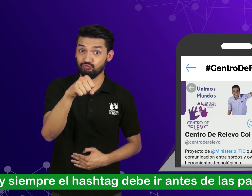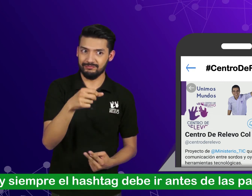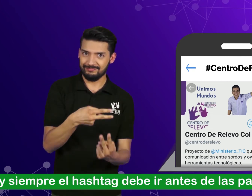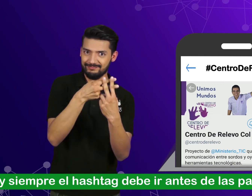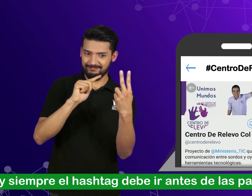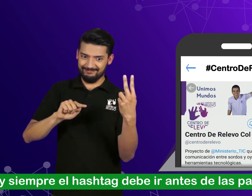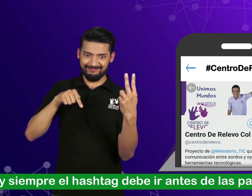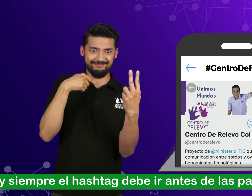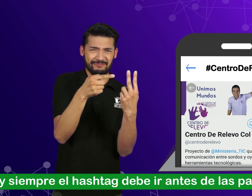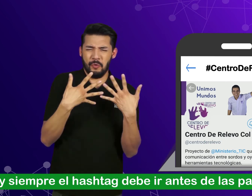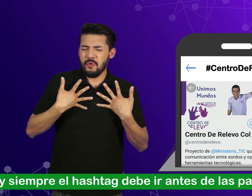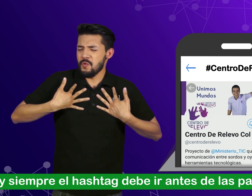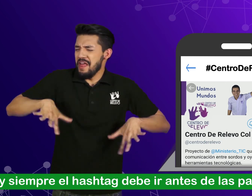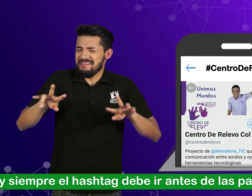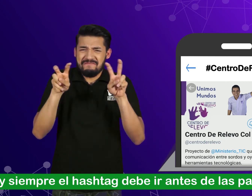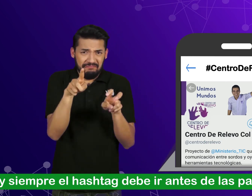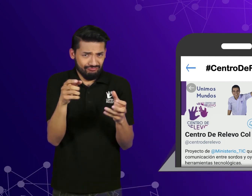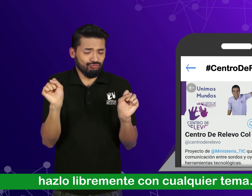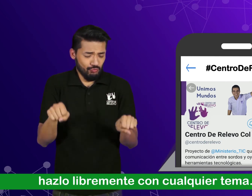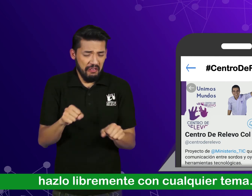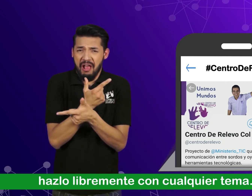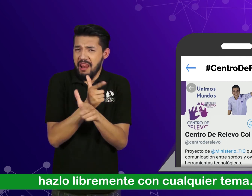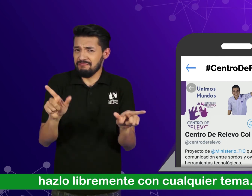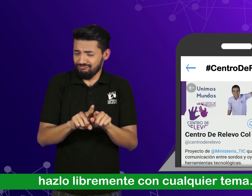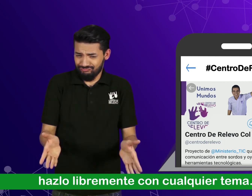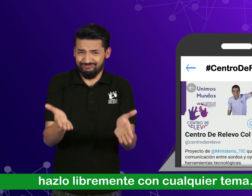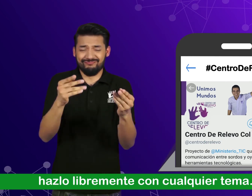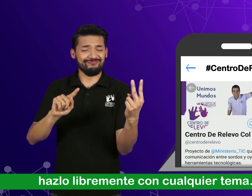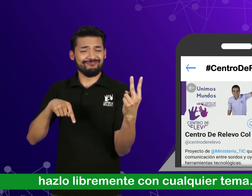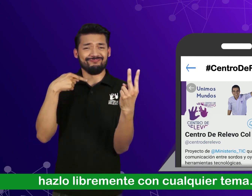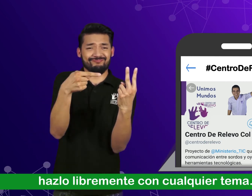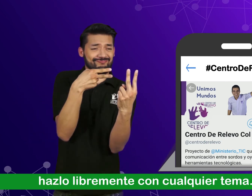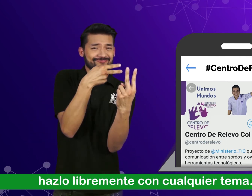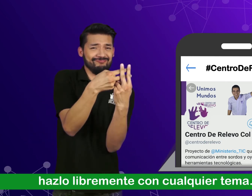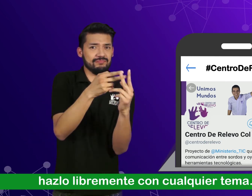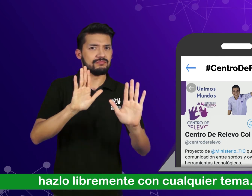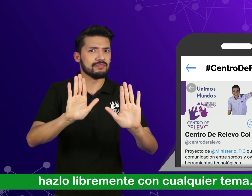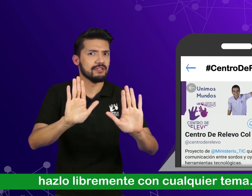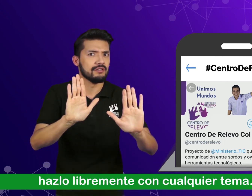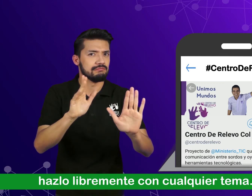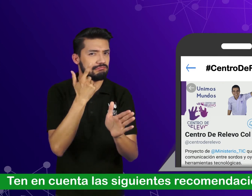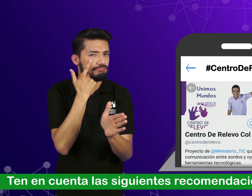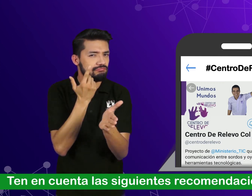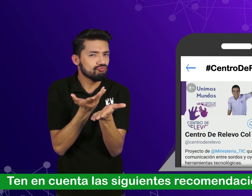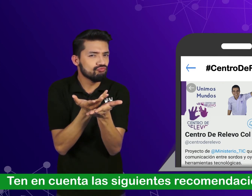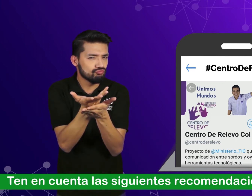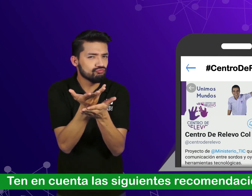Y siempre el hashtag debe ir antes de las palabras. Hazlo libremente con cualquier tema. Ten